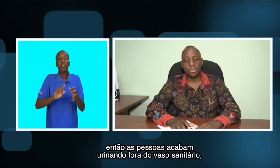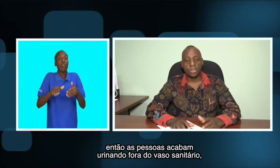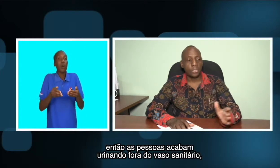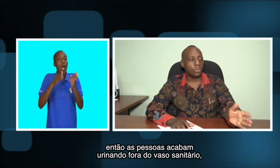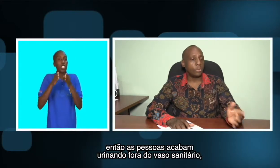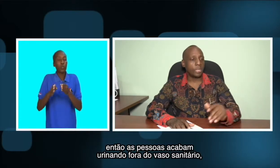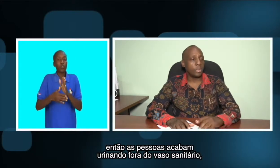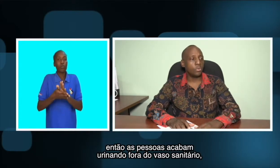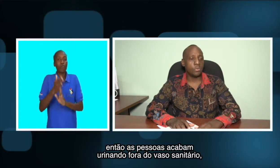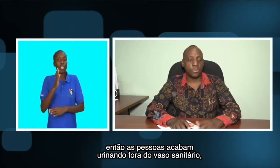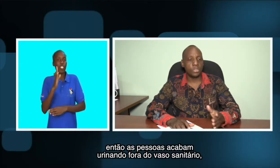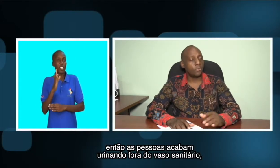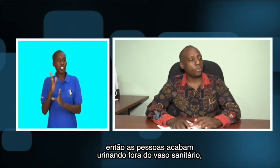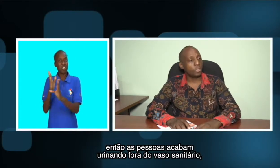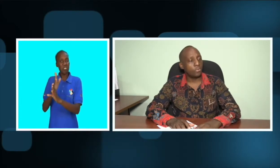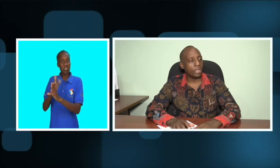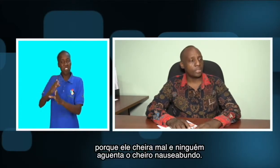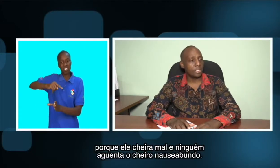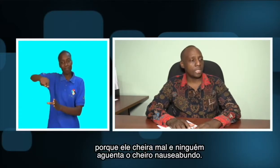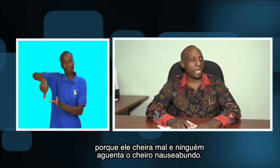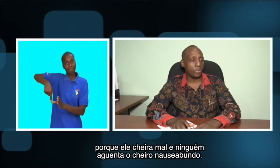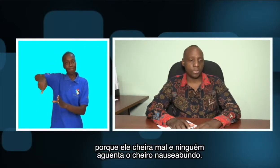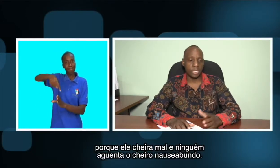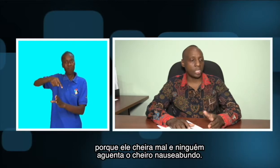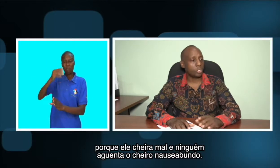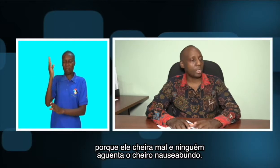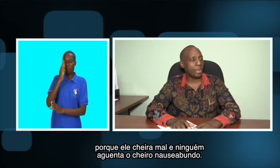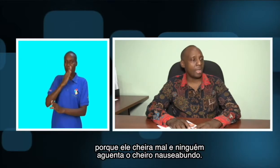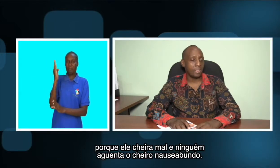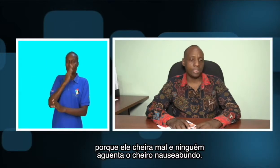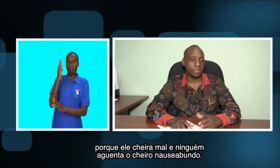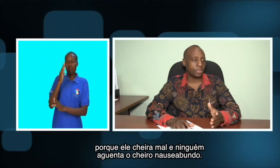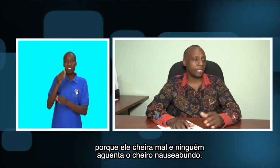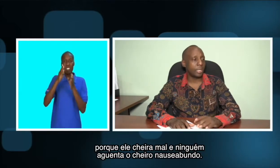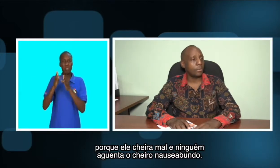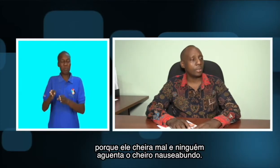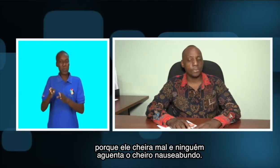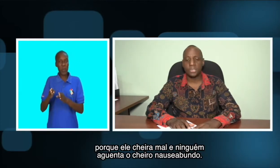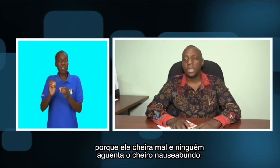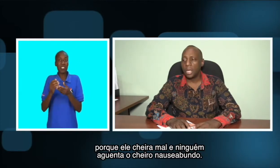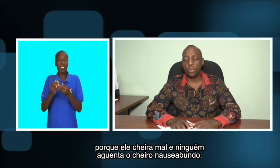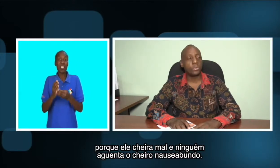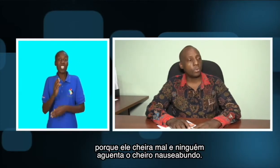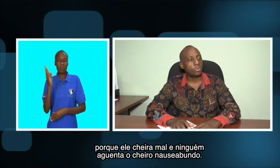O rinóis pode ser fora do vaso sanitário porque ele está a chorar mal. E a pessoa, ninguém, às vezes, aguenta com que os